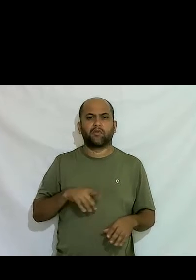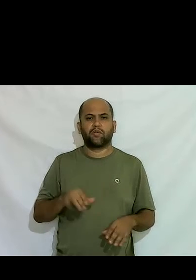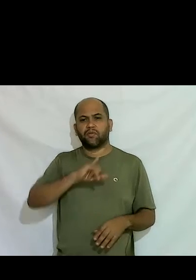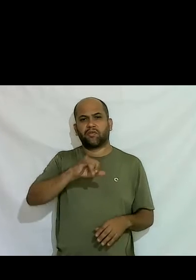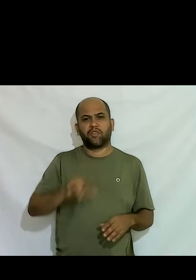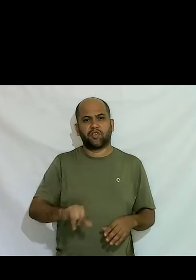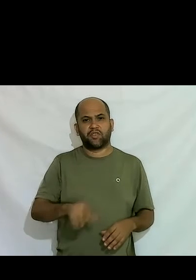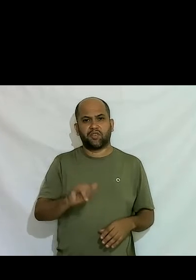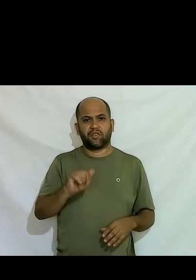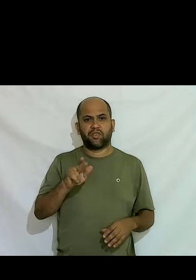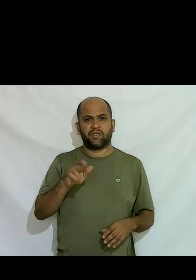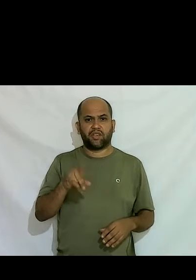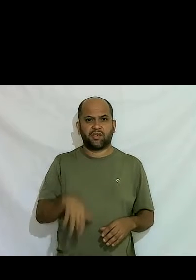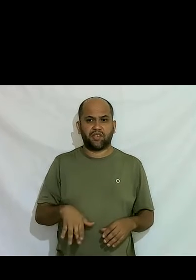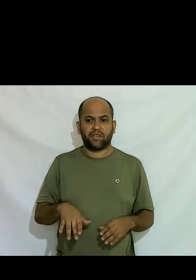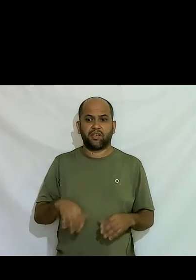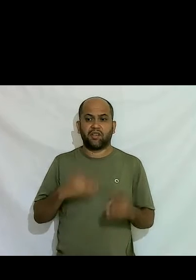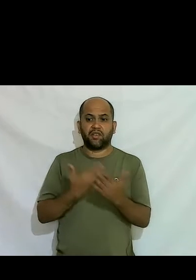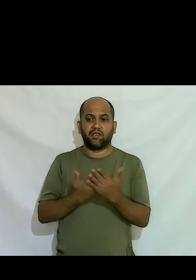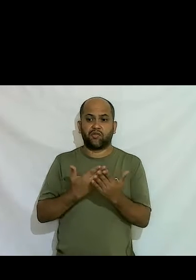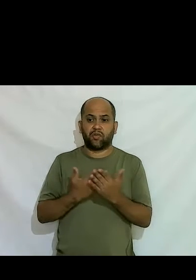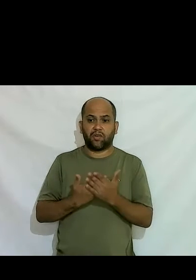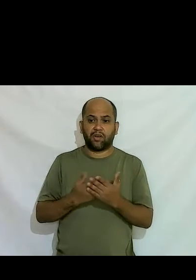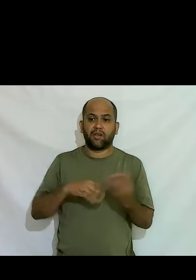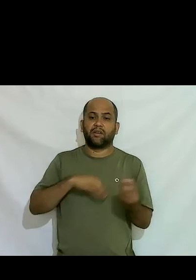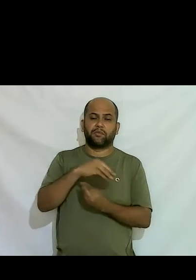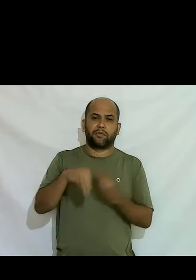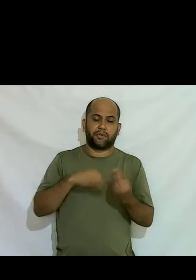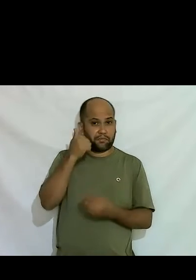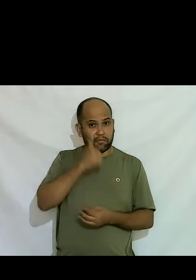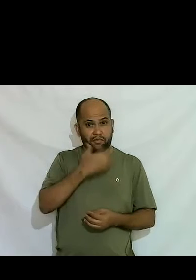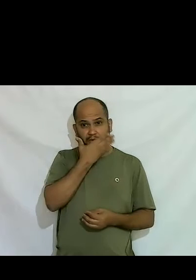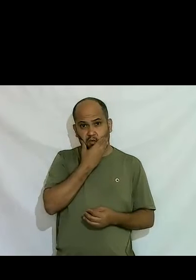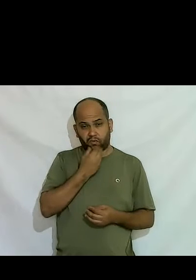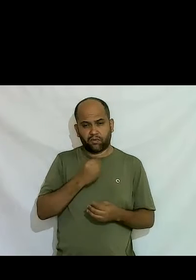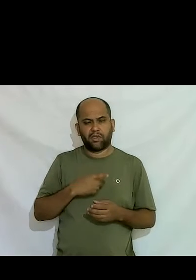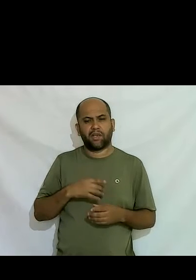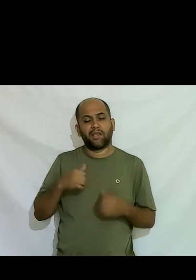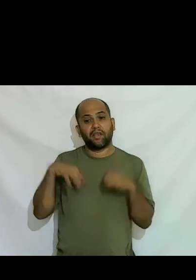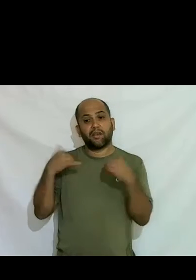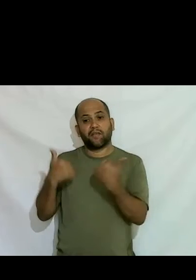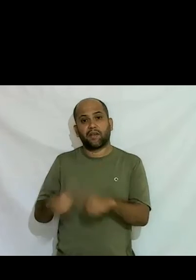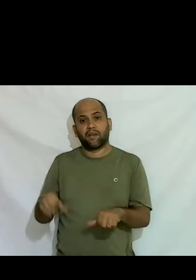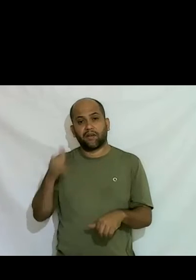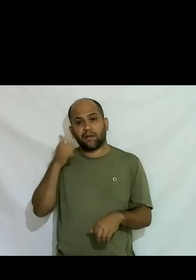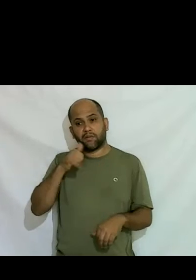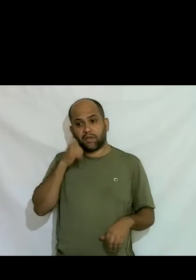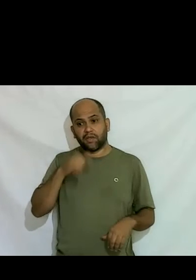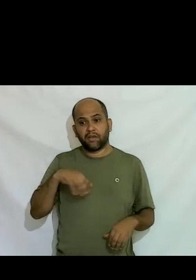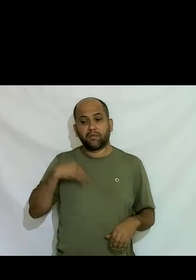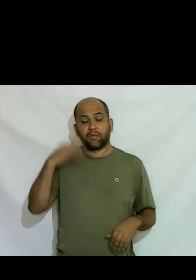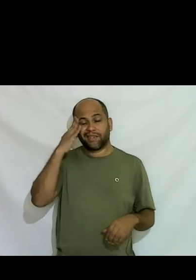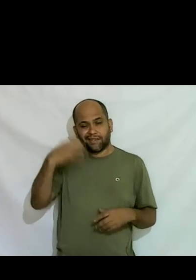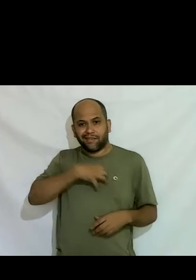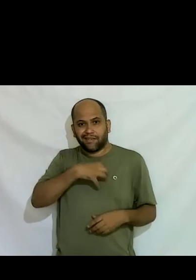era uma escola mista tinha lá as meninas e tinha os meninos e eu ficava com as meninas porque eu entendia que ali era o meu